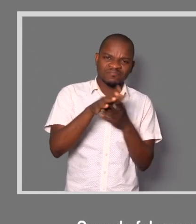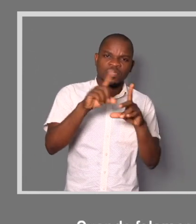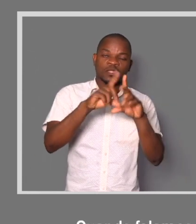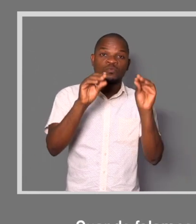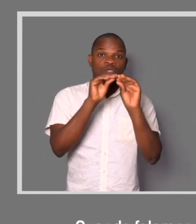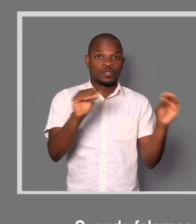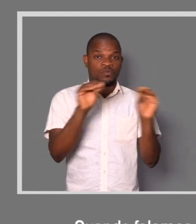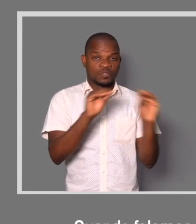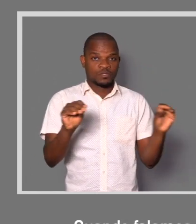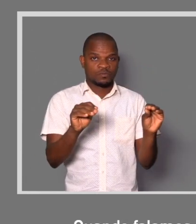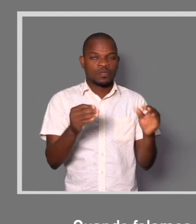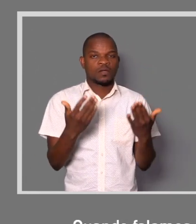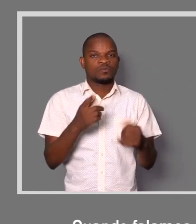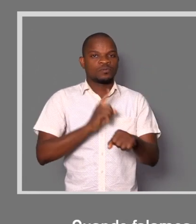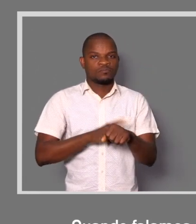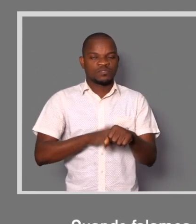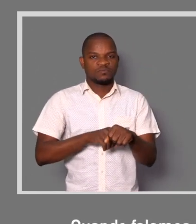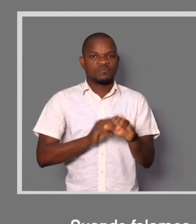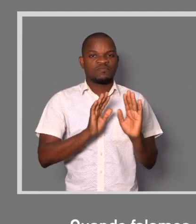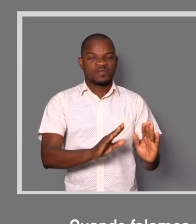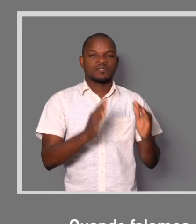educação nesses tempos de isolamento,